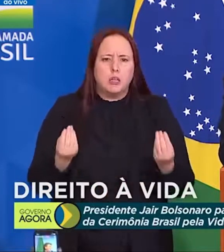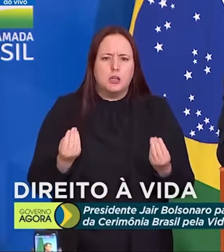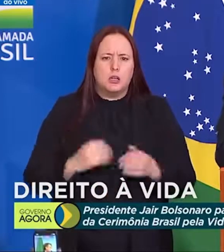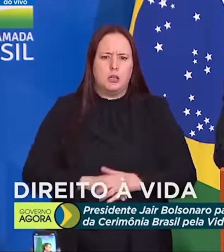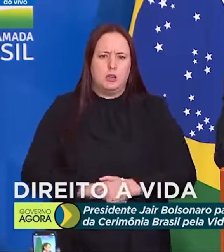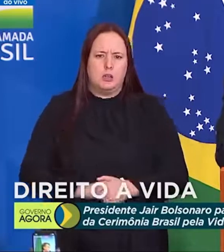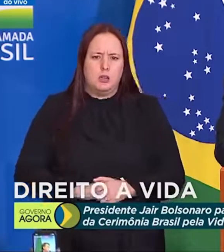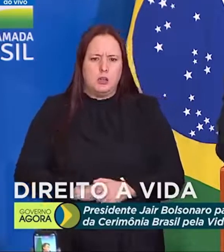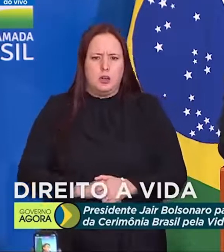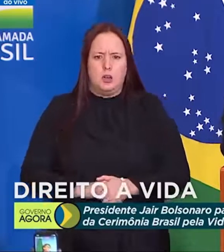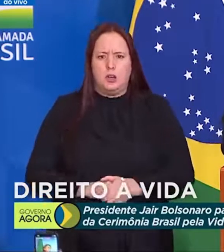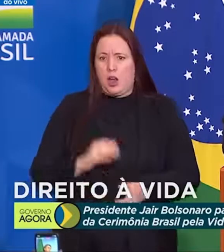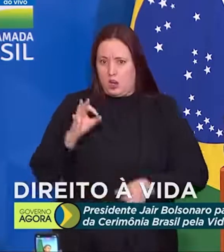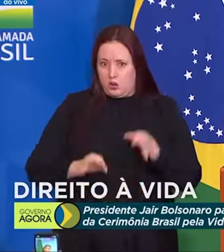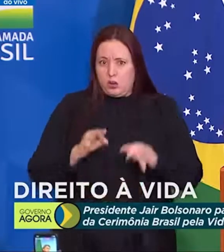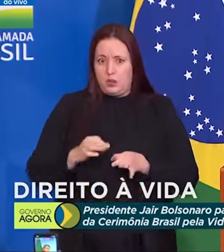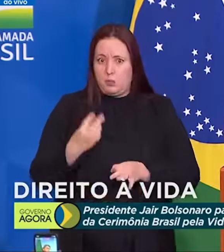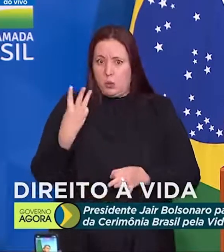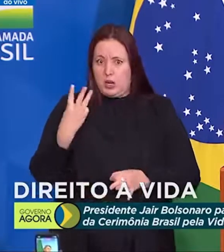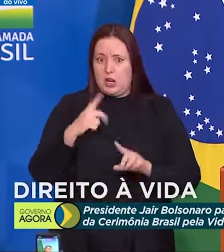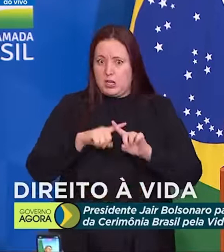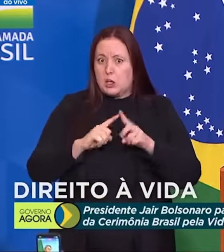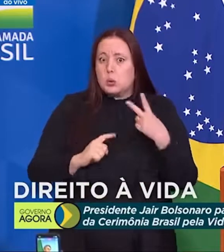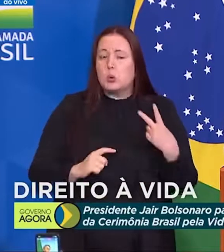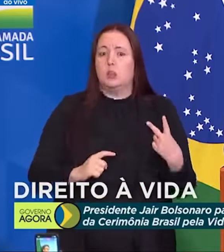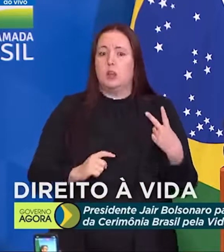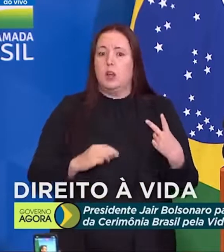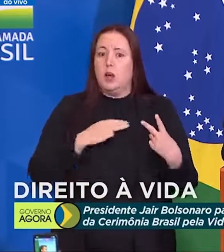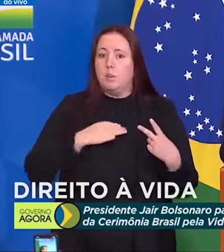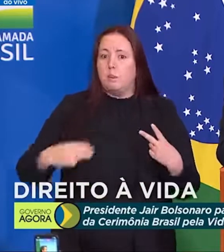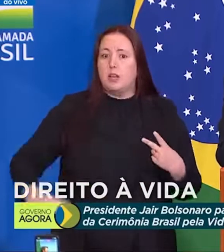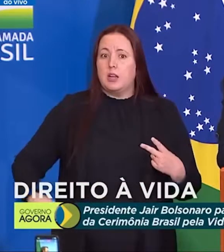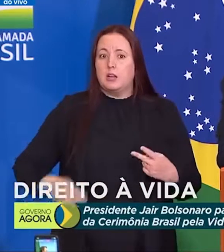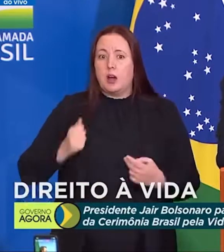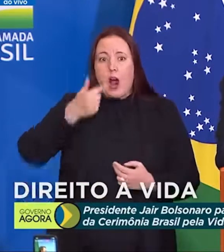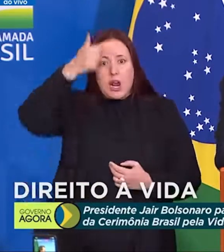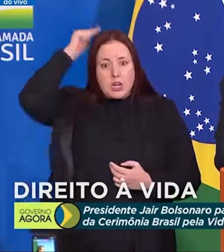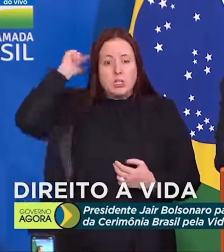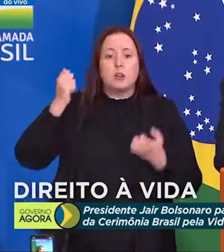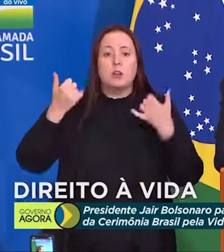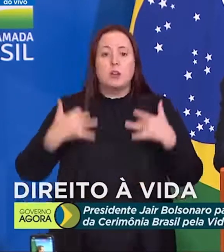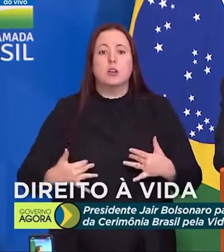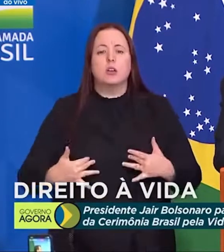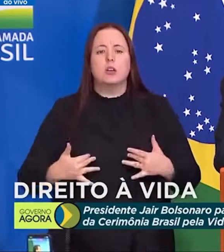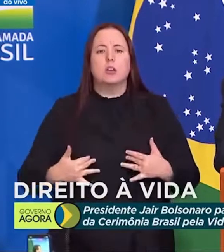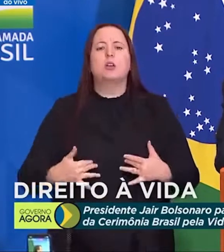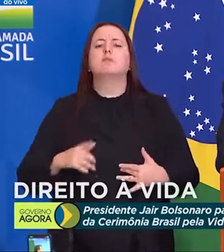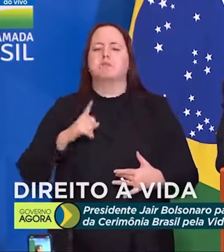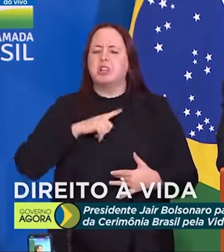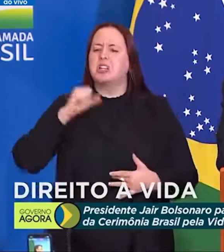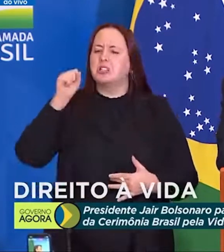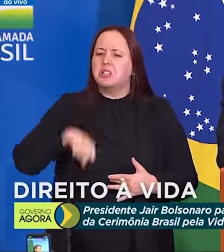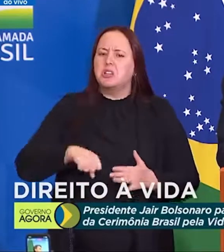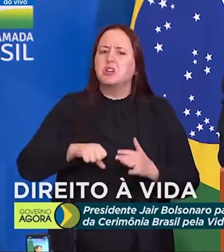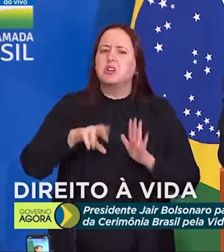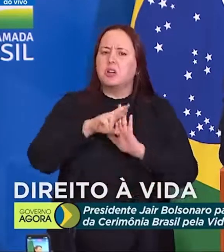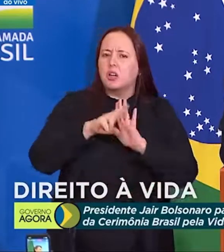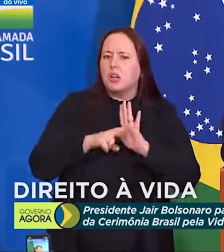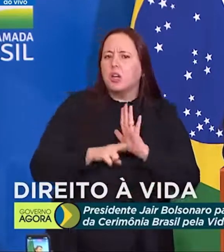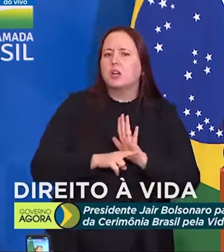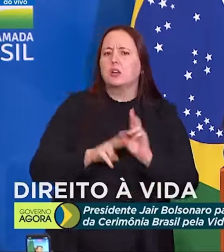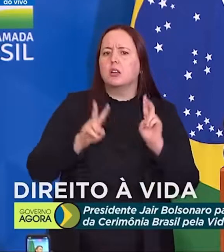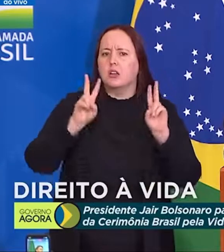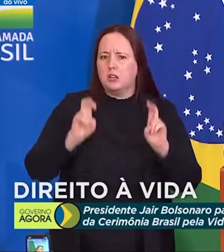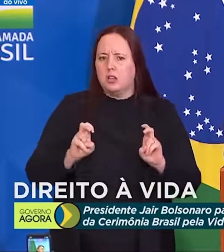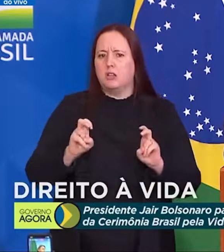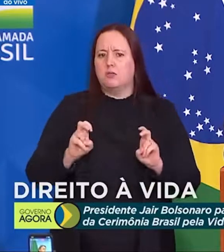questão, julgada agora há pouco, por três a dois, o ministro Alexandre Moreira falou, temos jurisprudência em cima